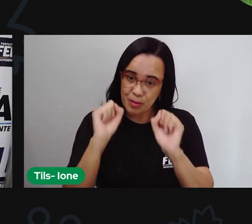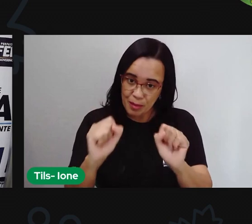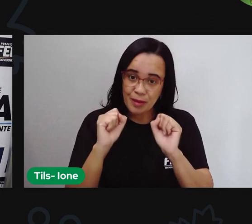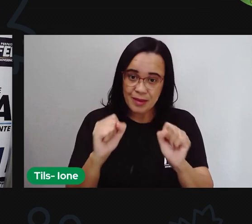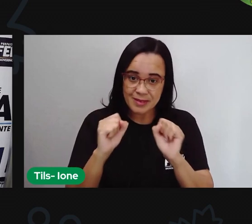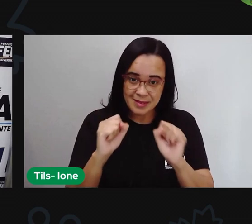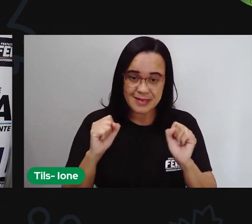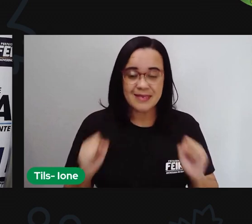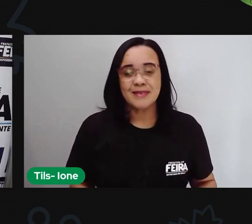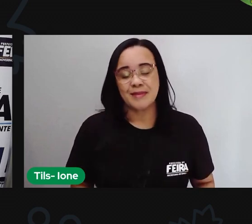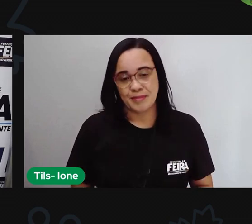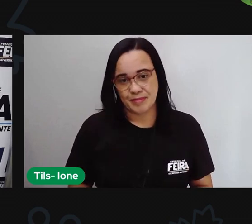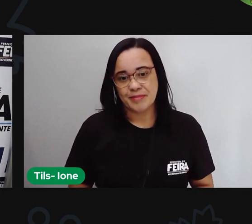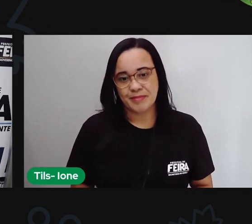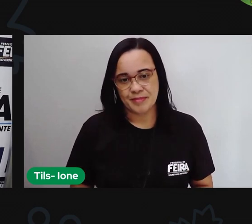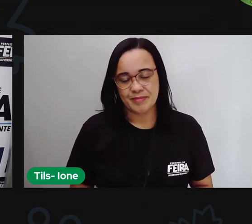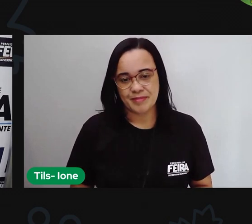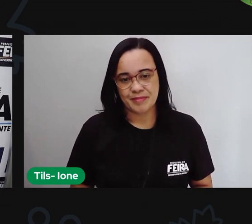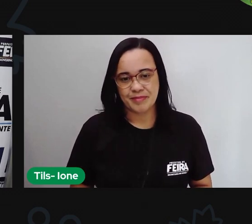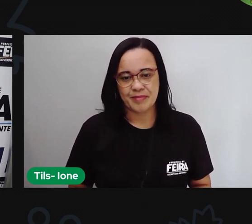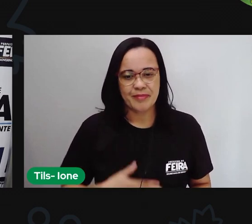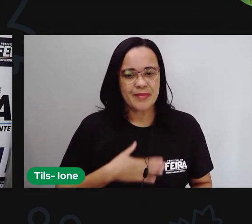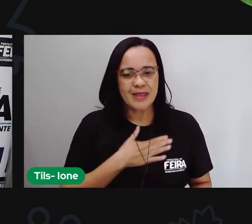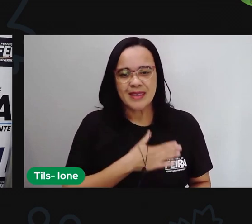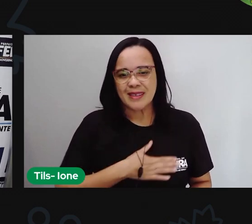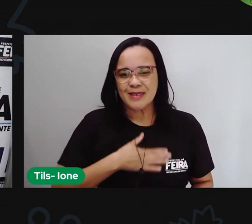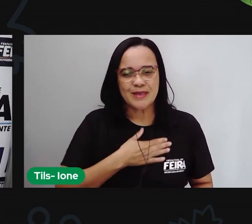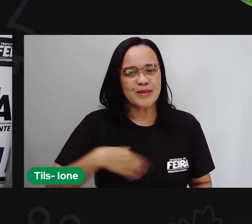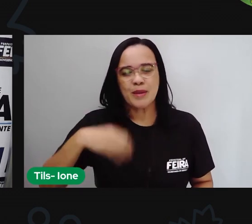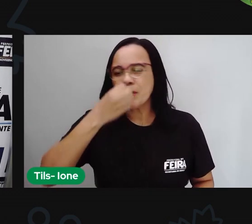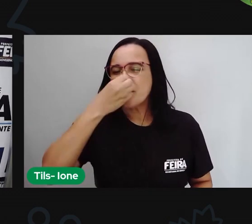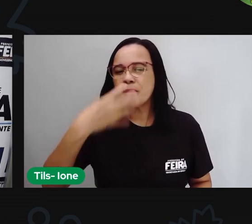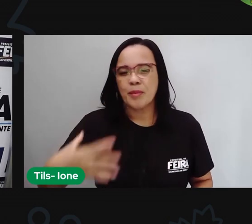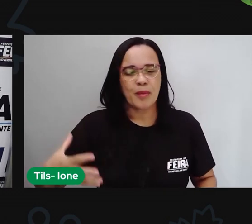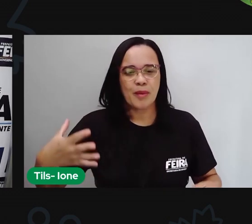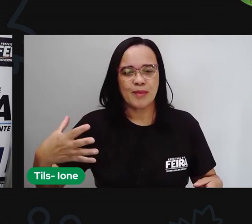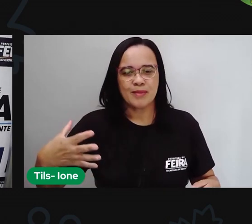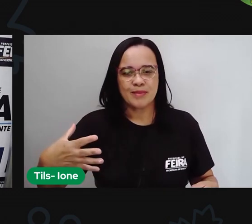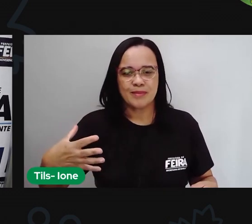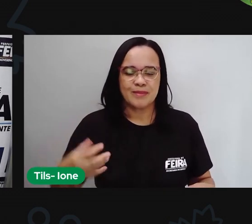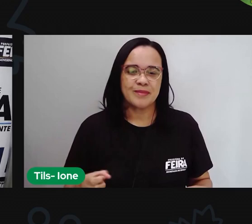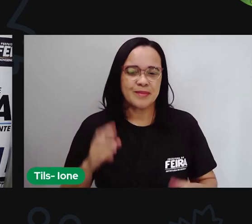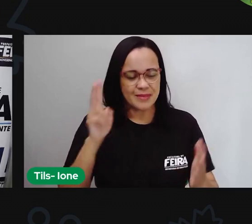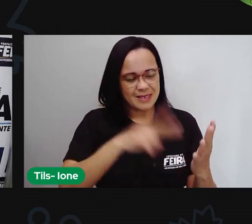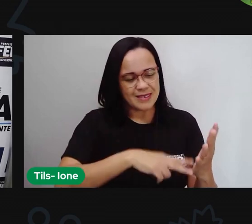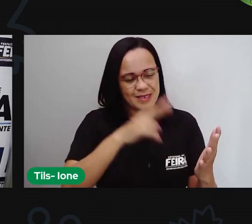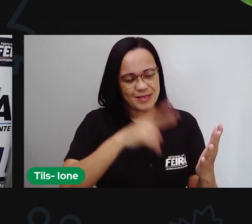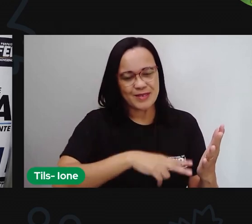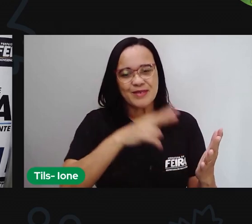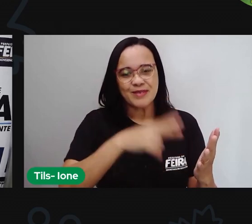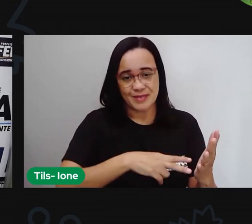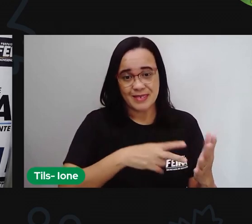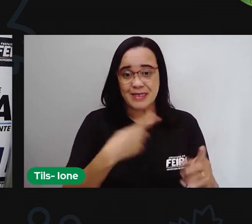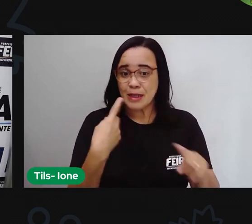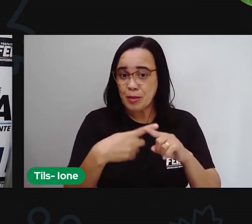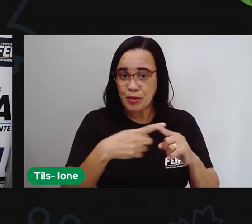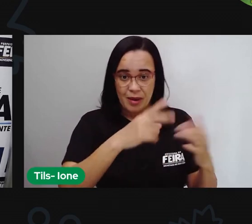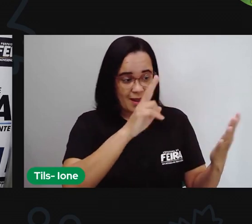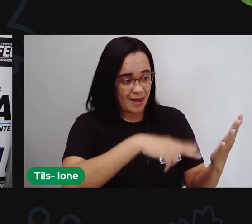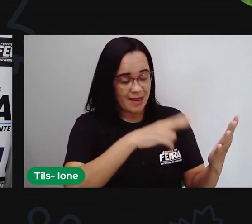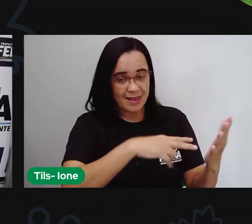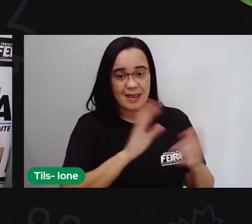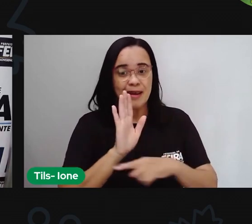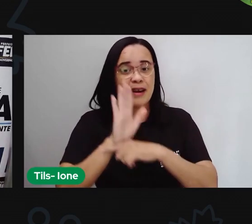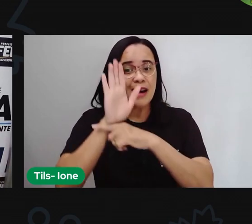os dias o prazer pela leitura porque essa ação aí só tem a enriquecer a vida de vocês tá